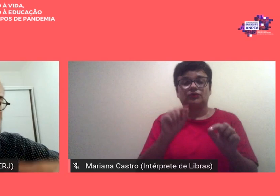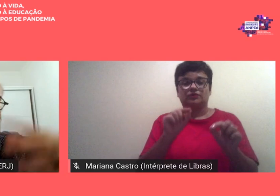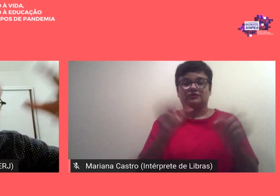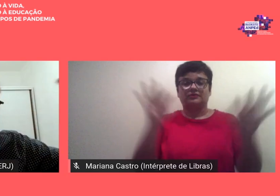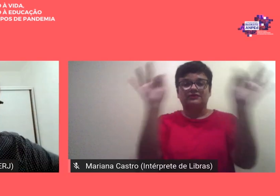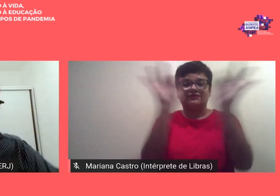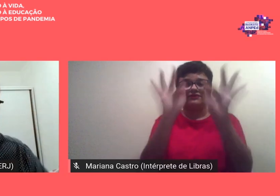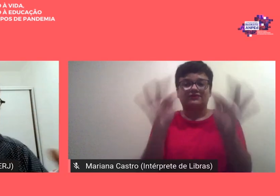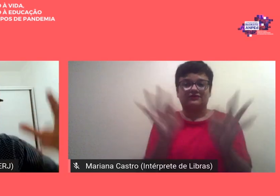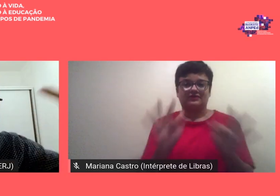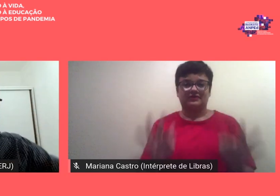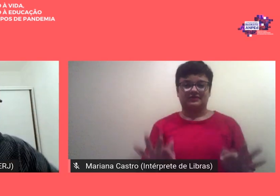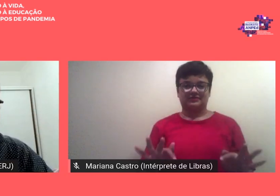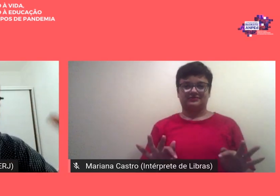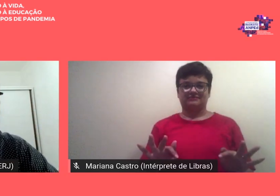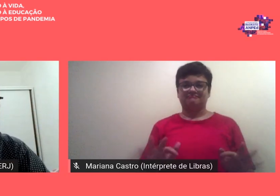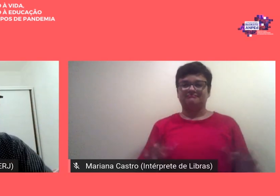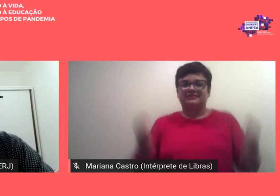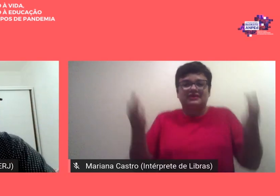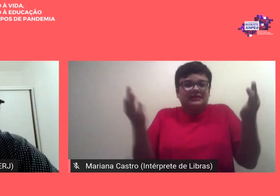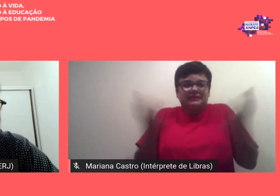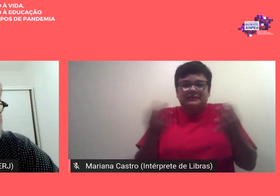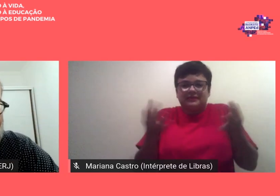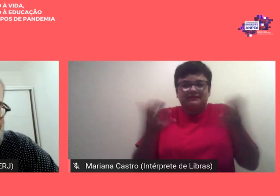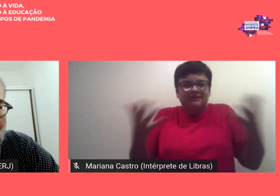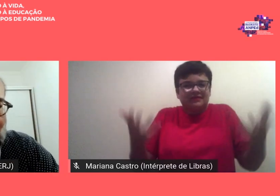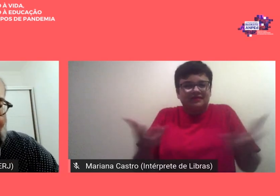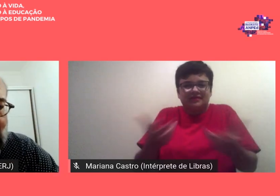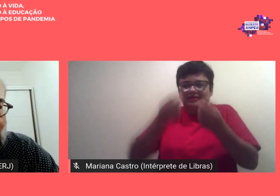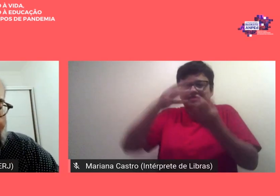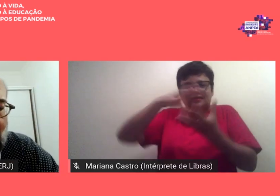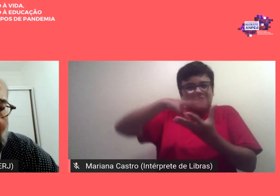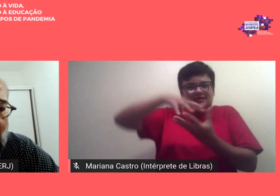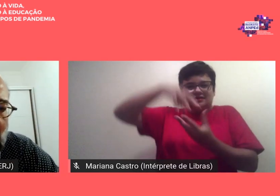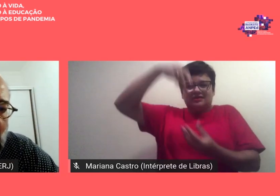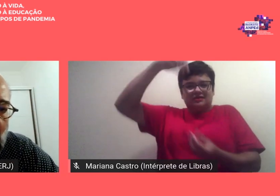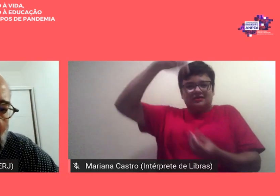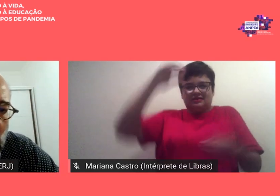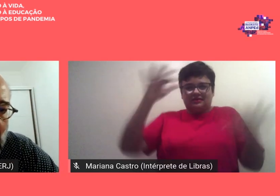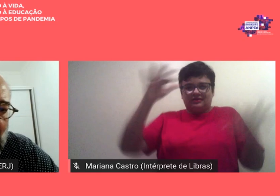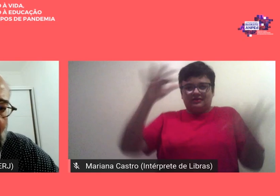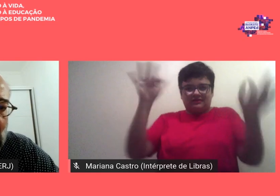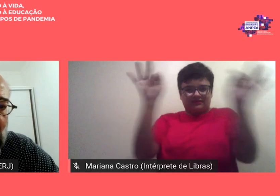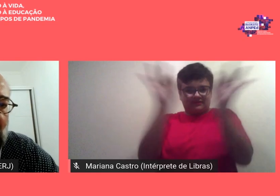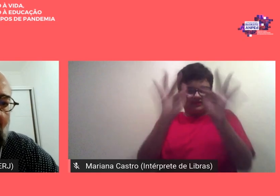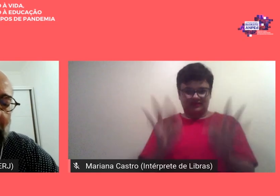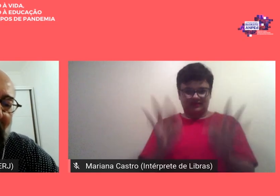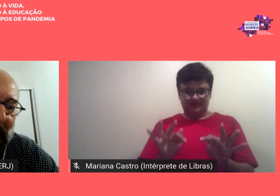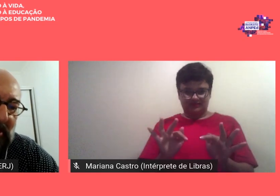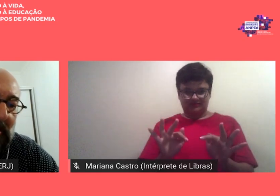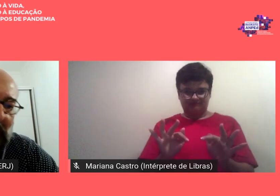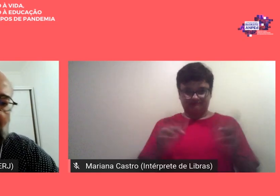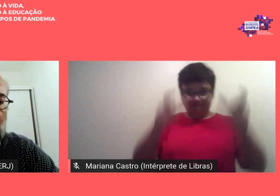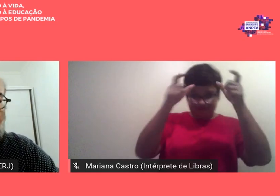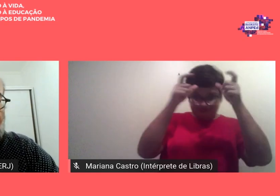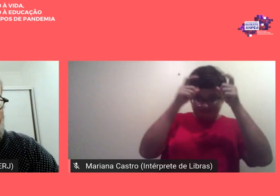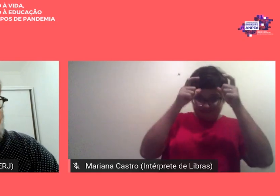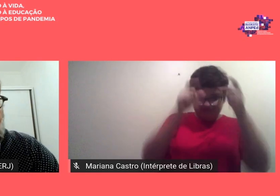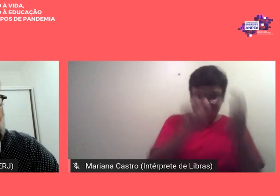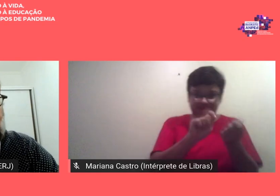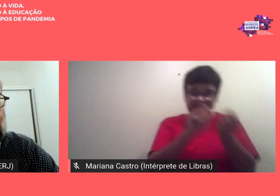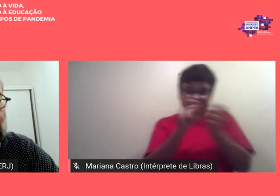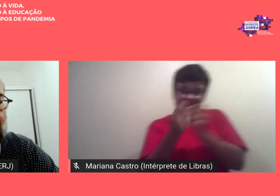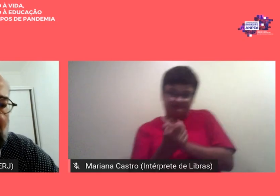total espírito de felicidade eu penso que apesar de tanto